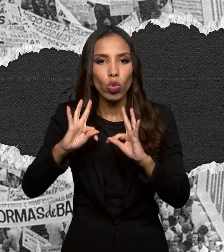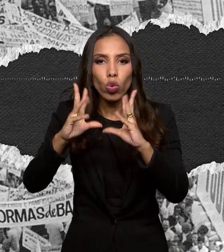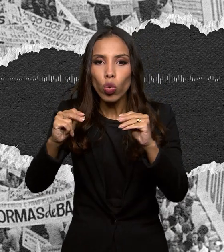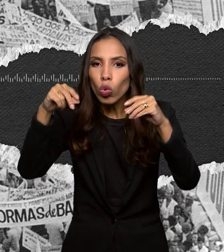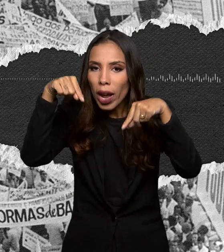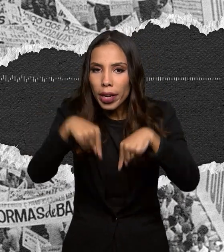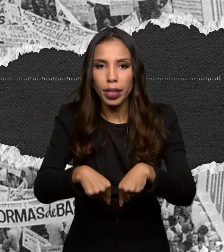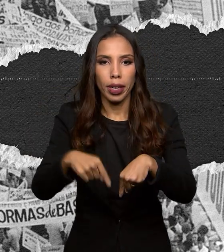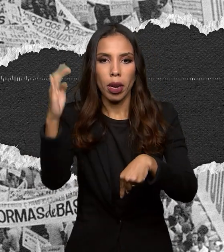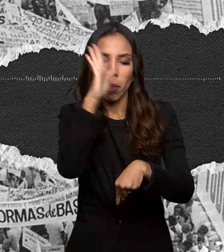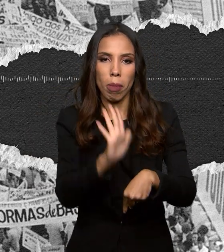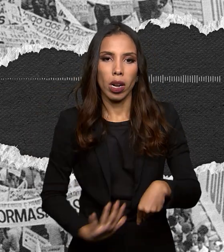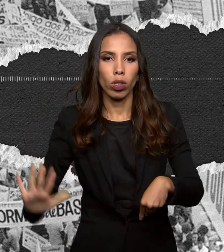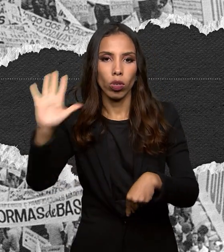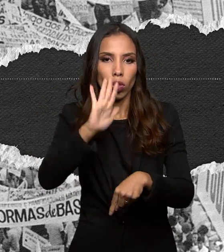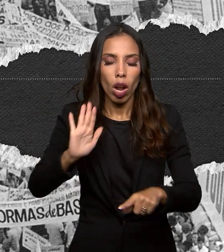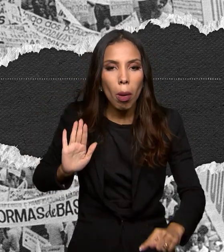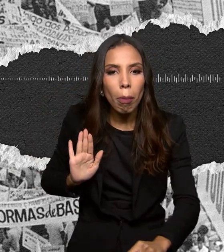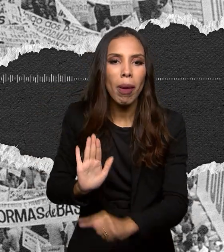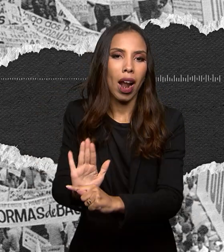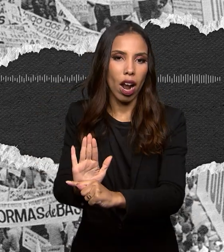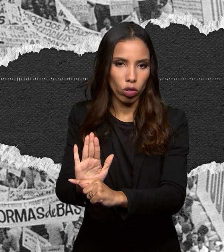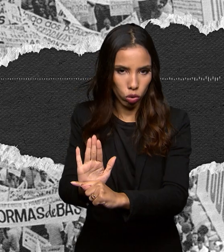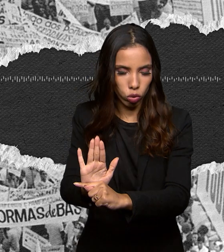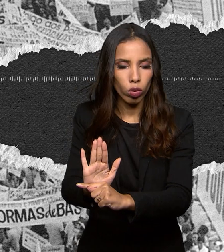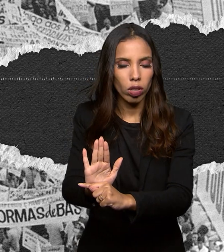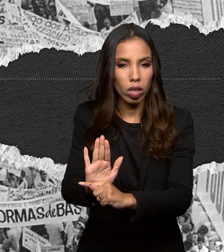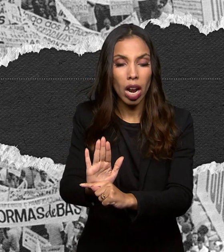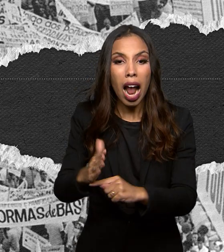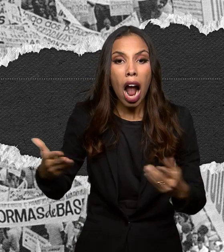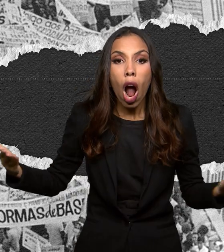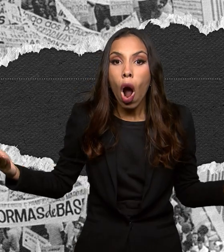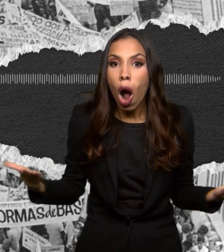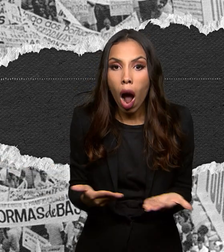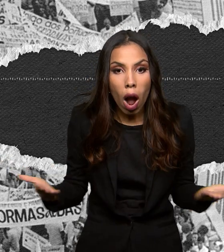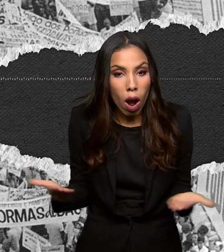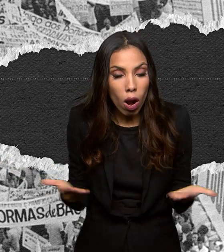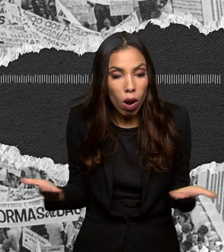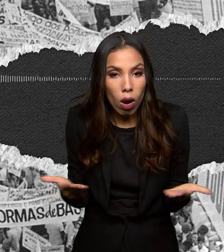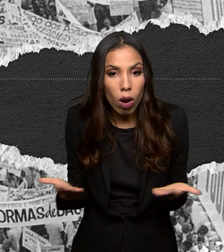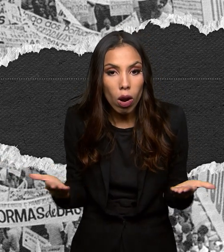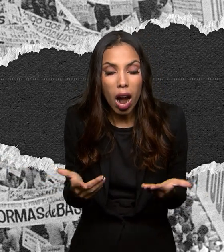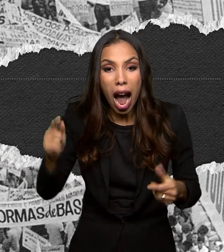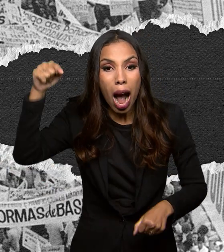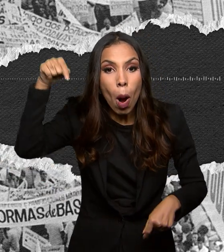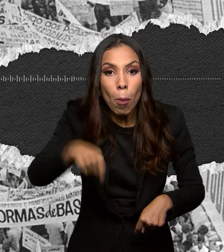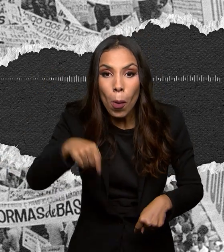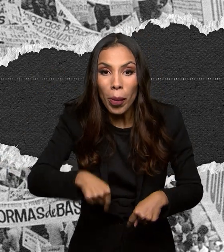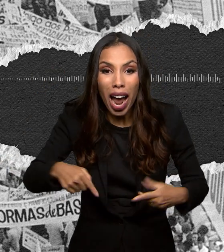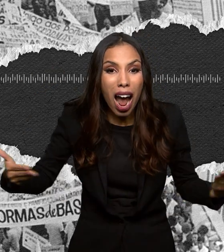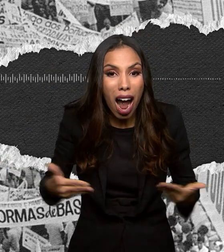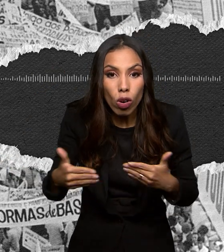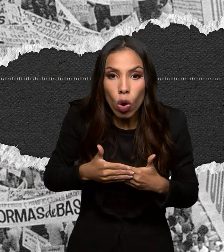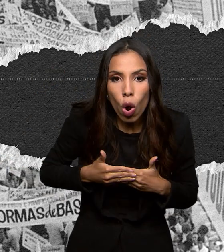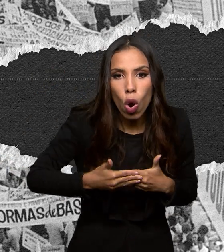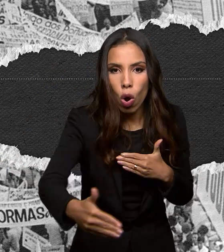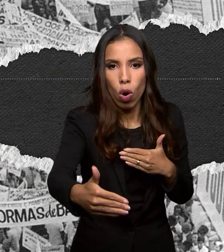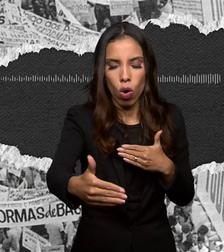em benefício da Petrobras. A partir desse instante, a Capuava, a